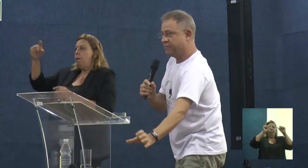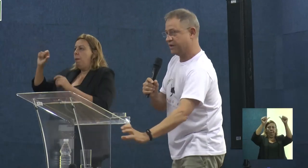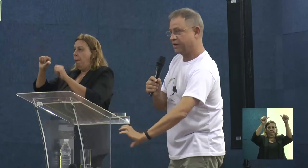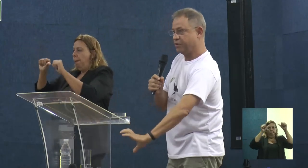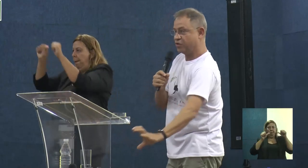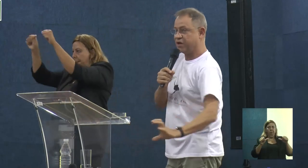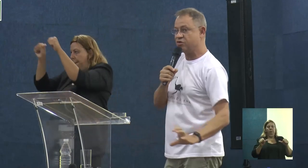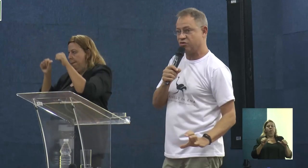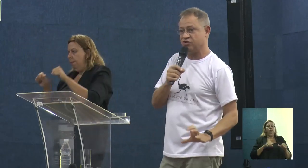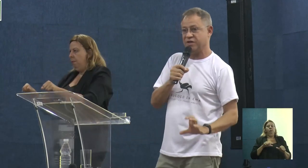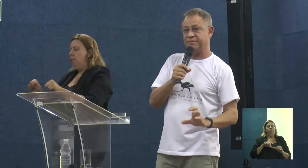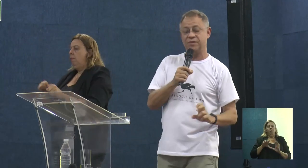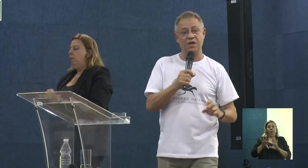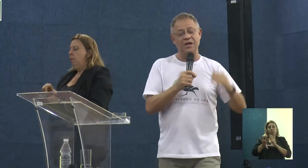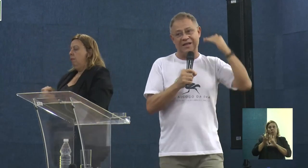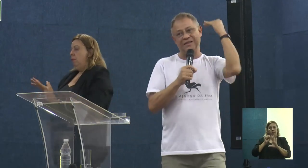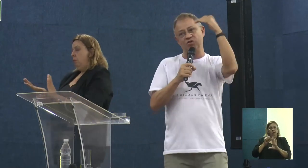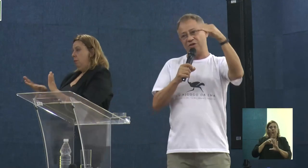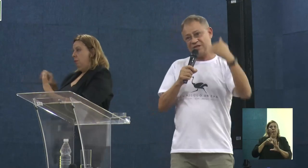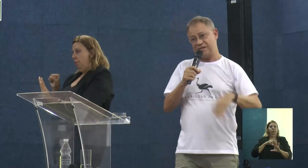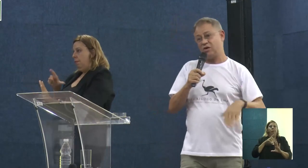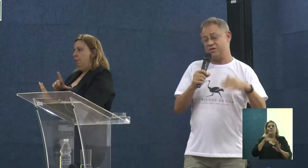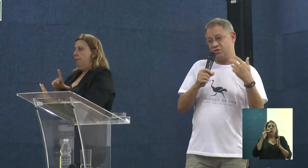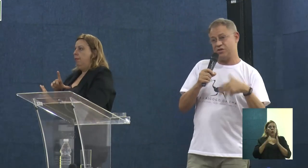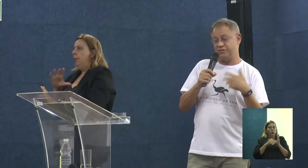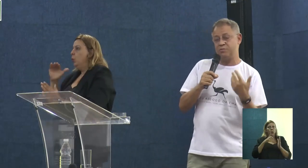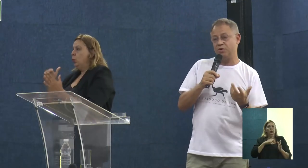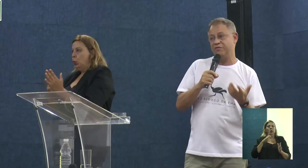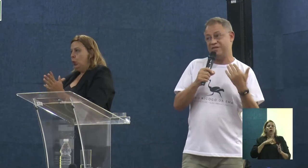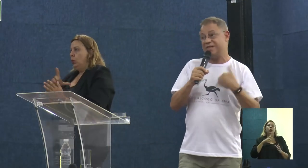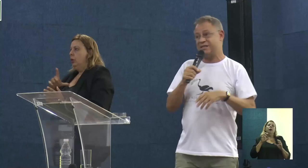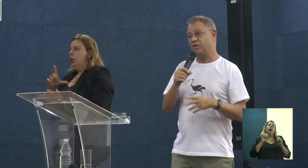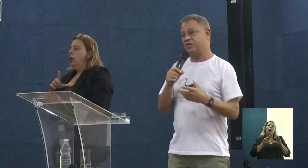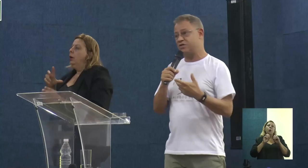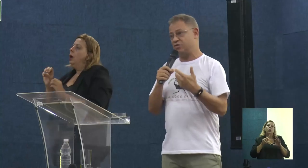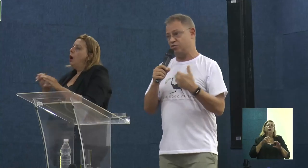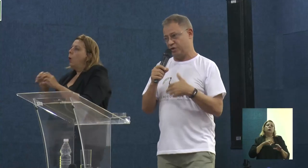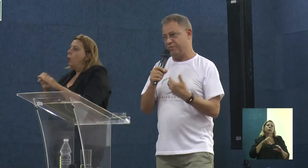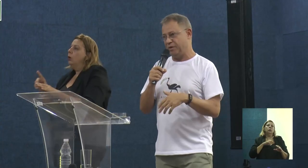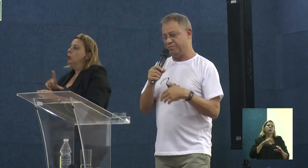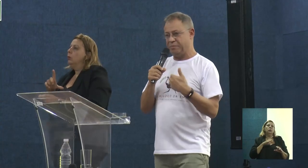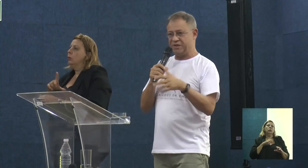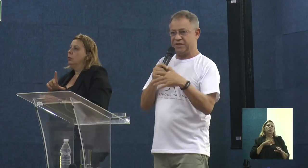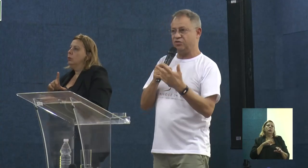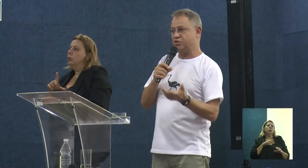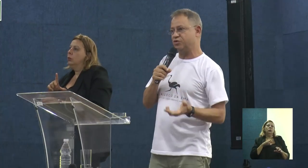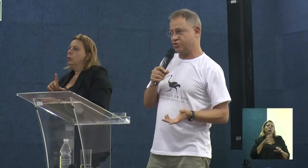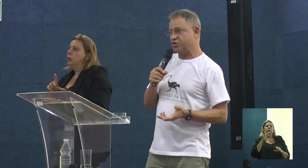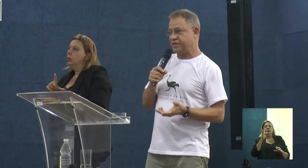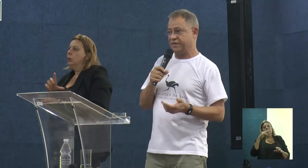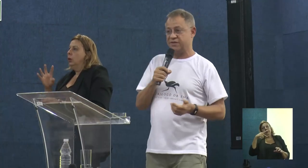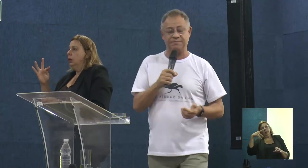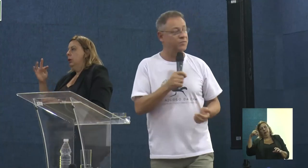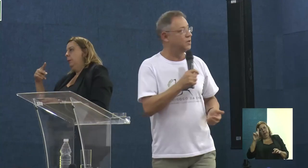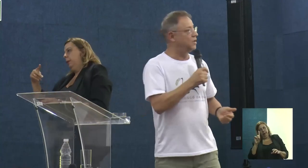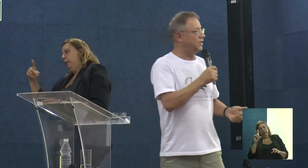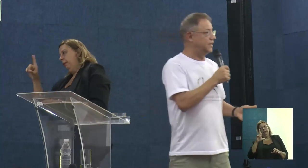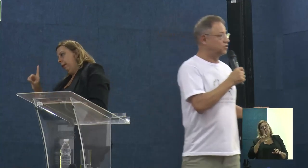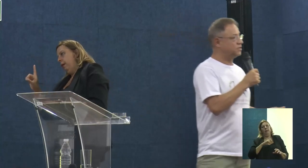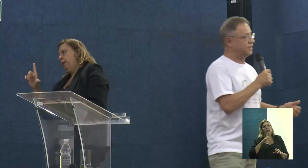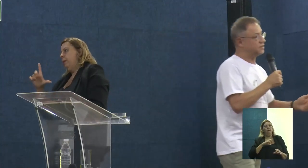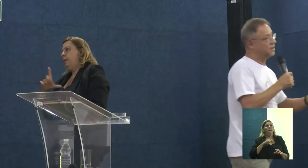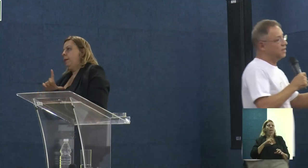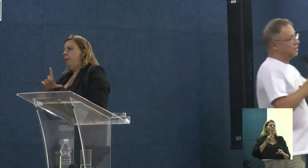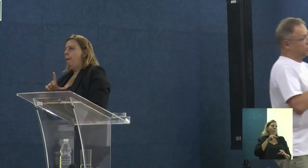embaixo, pelo QR Code, né? Lá tem todas as aulas, inclusive disponíveis as aulas, em PPT, dos docentes,